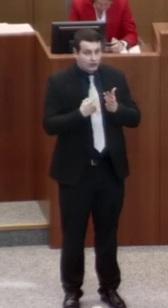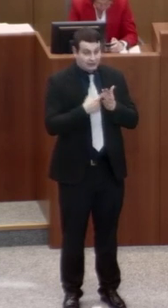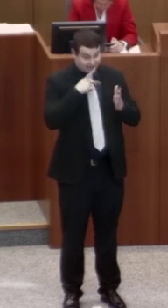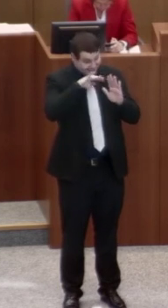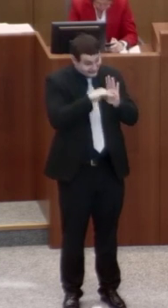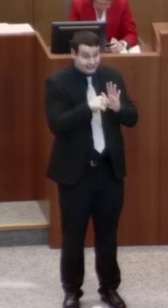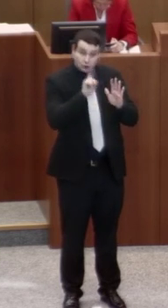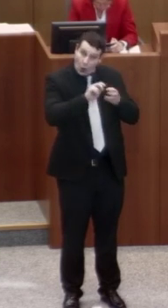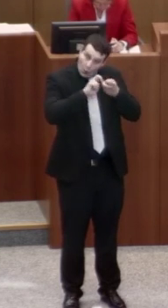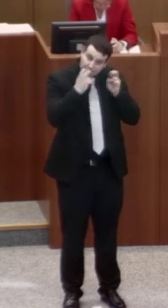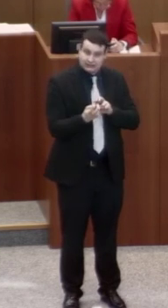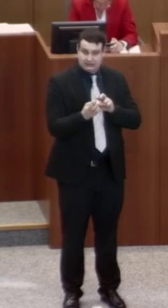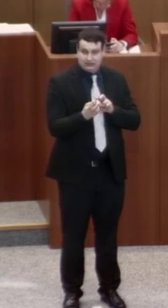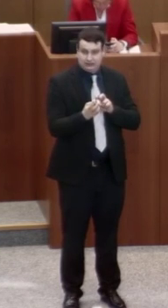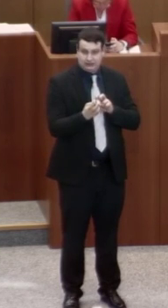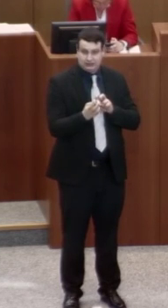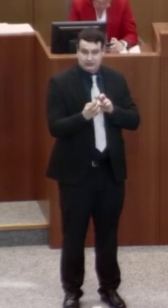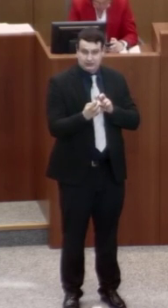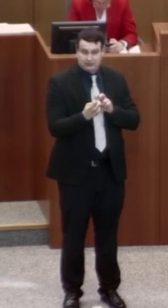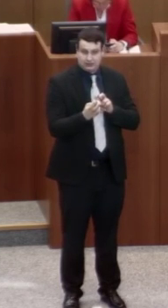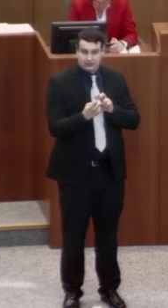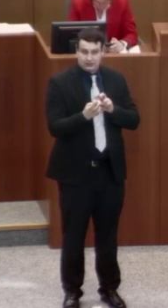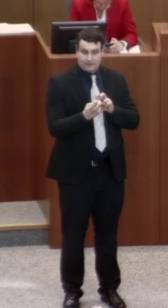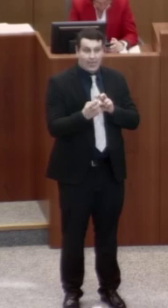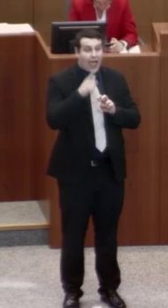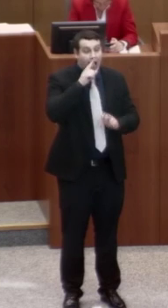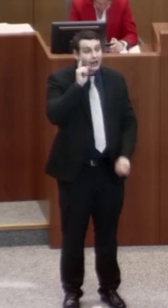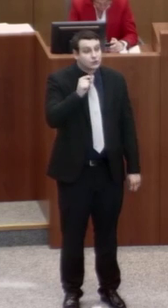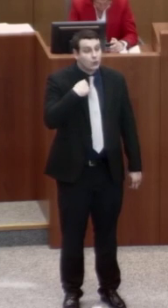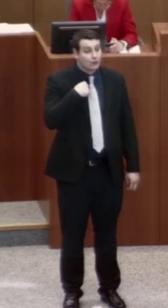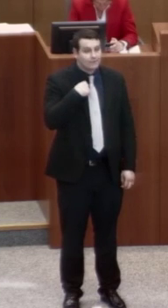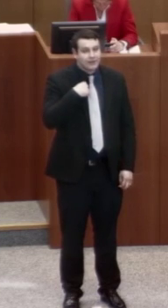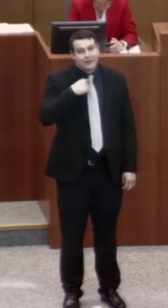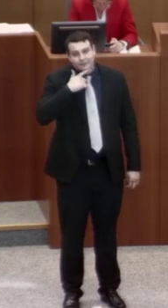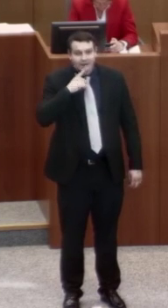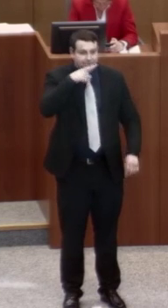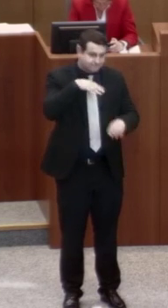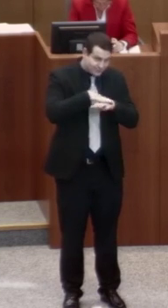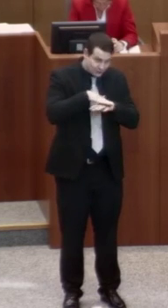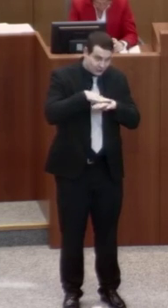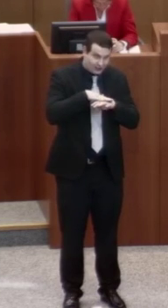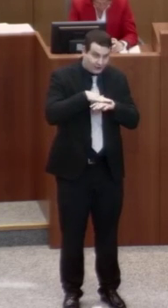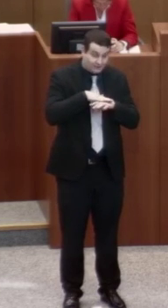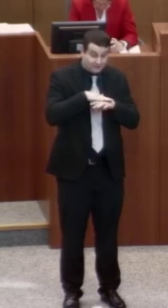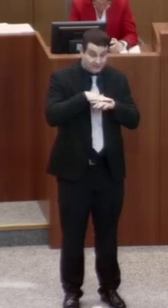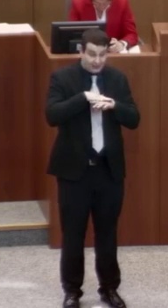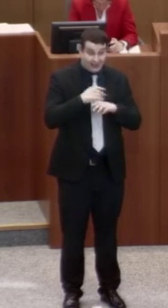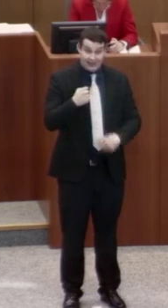des Gesetzes ohne die Kommunen